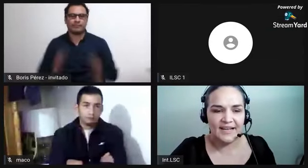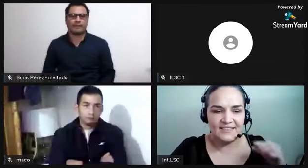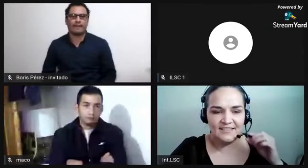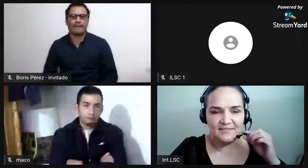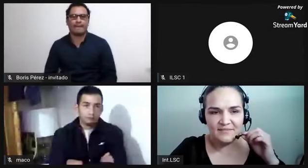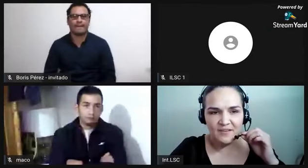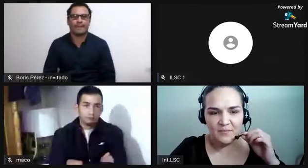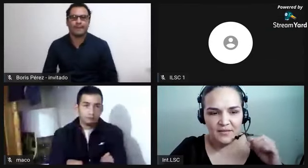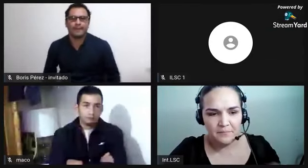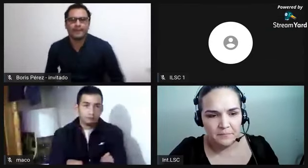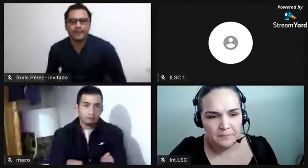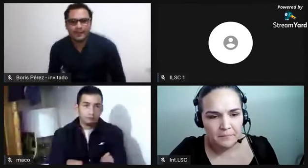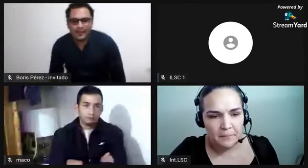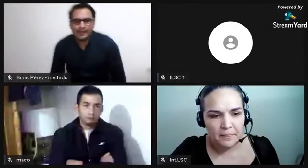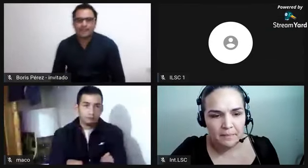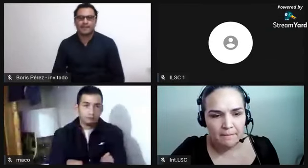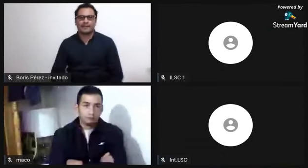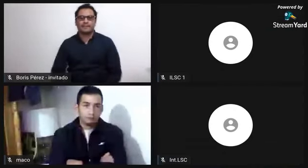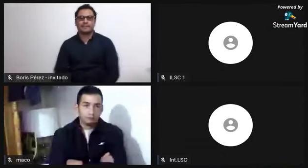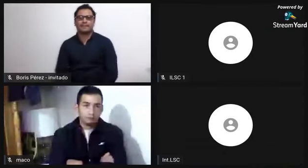Gracias, qué pena.